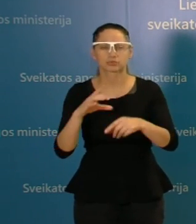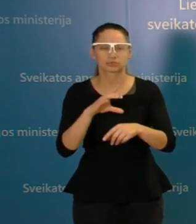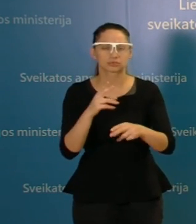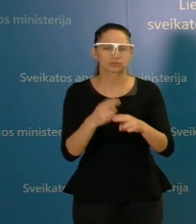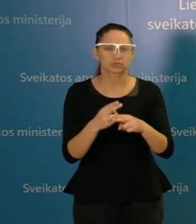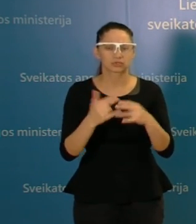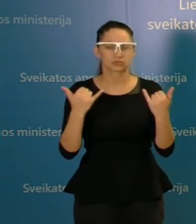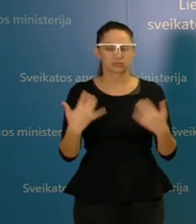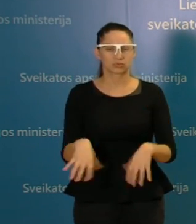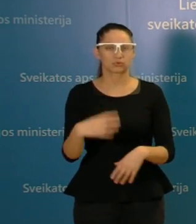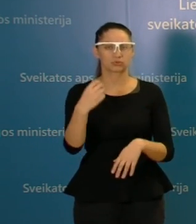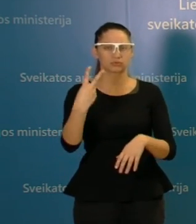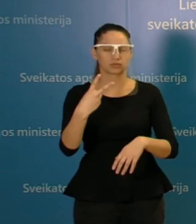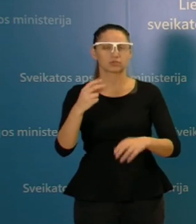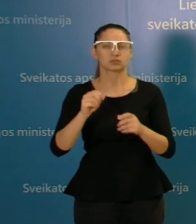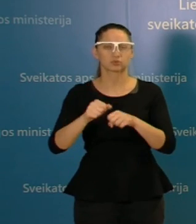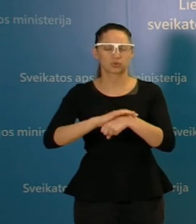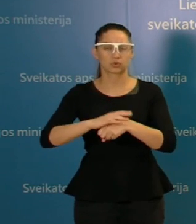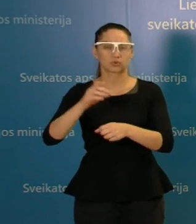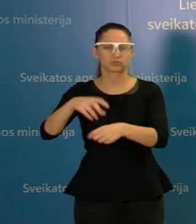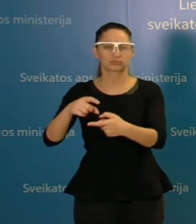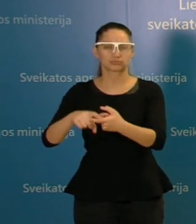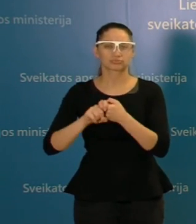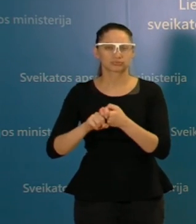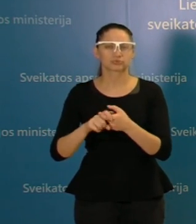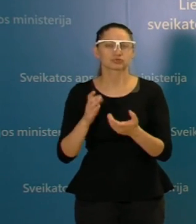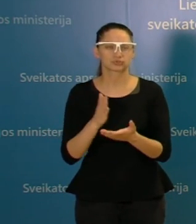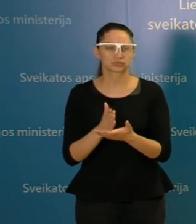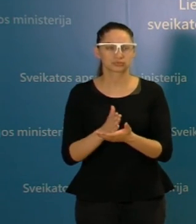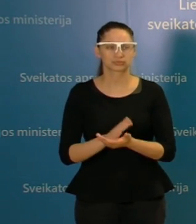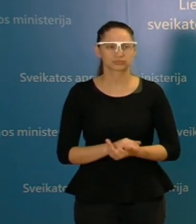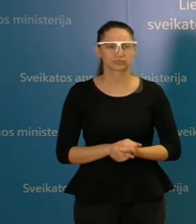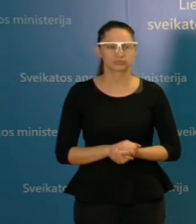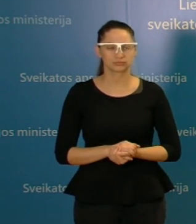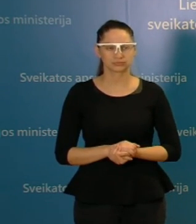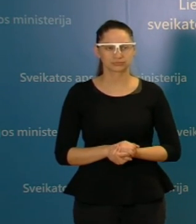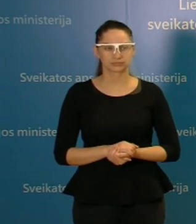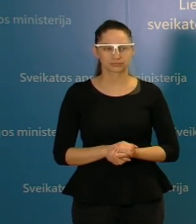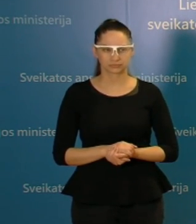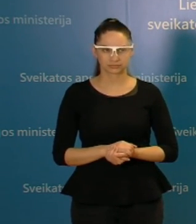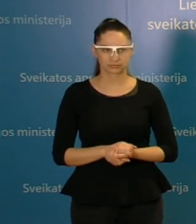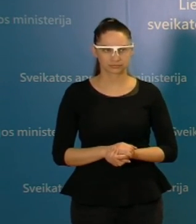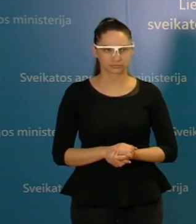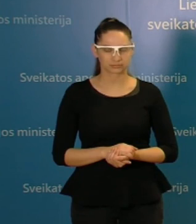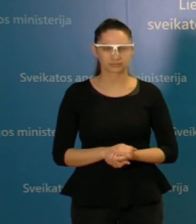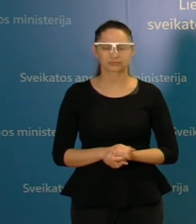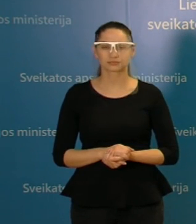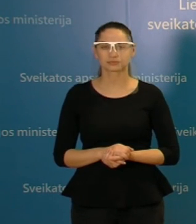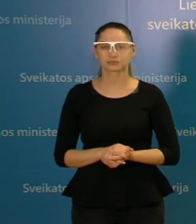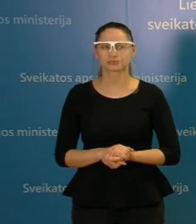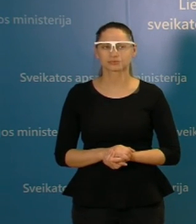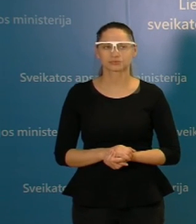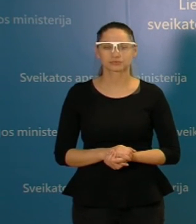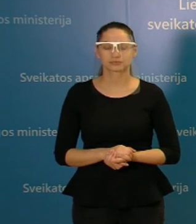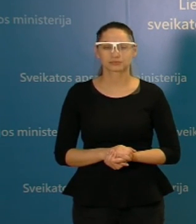registruota 12 naujų užsikrėtimo atvejų. Ir vėlgi didžioji dauguma užsikrėtė vakar dienai,